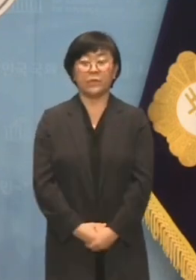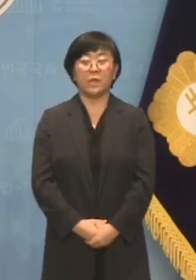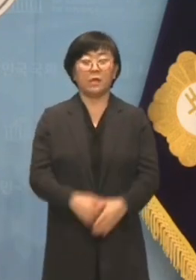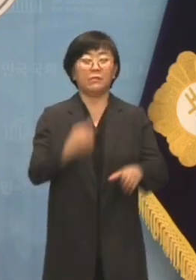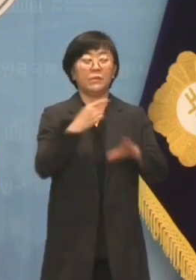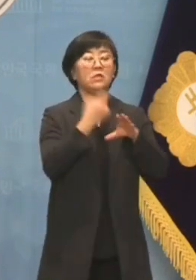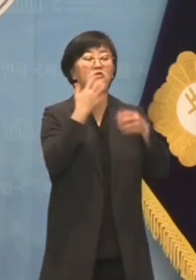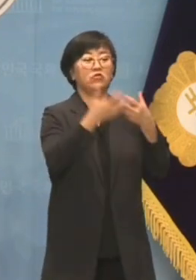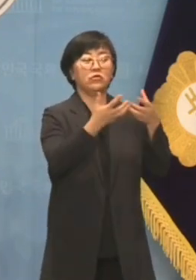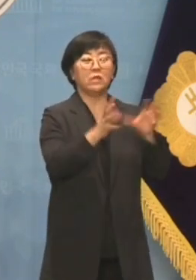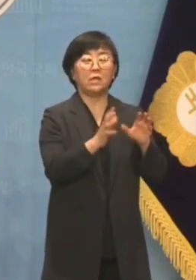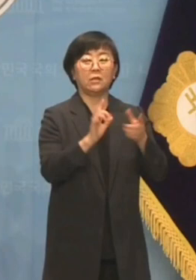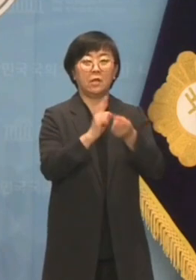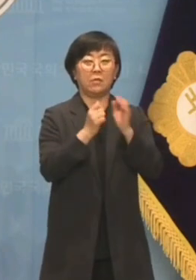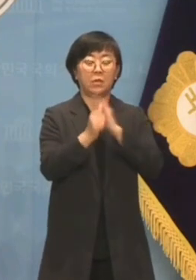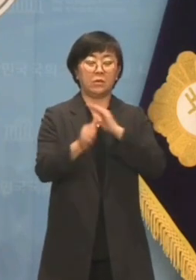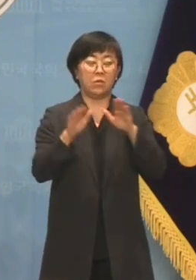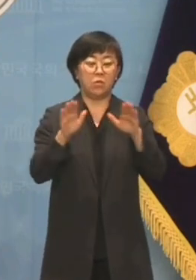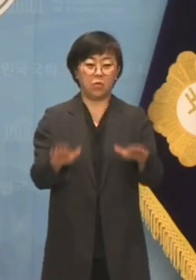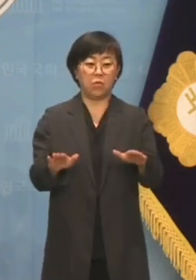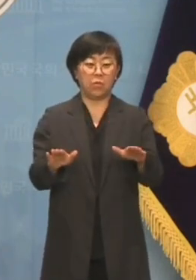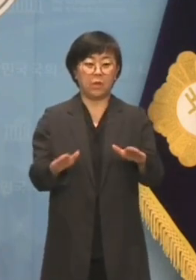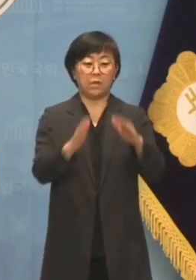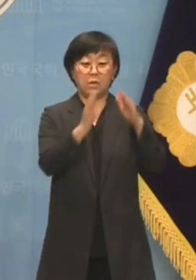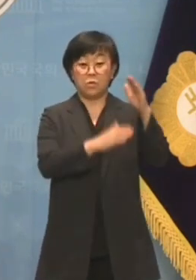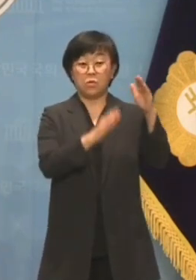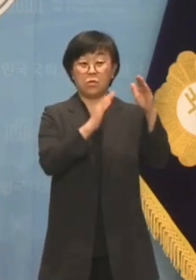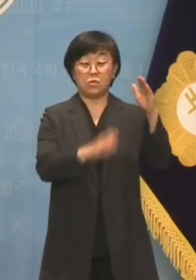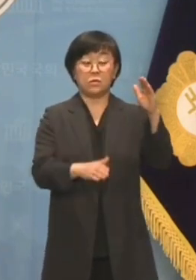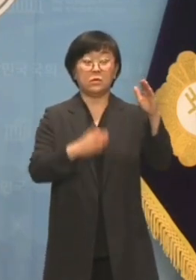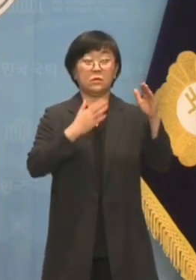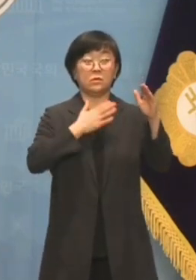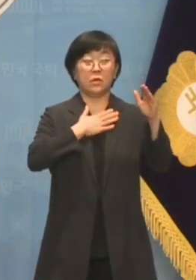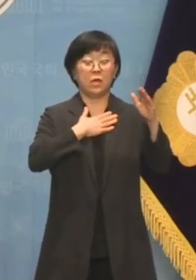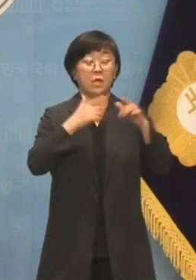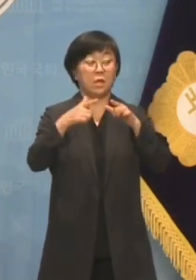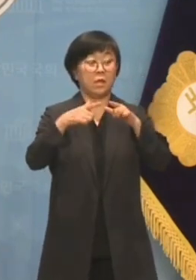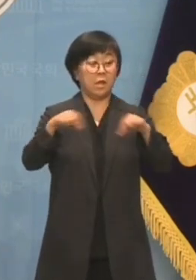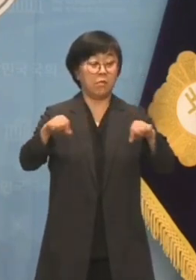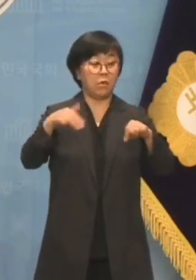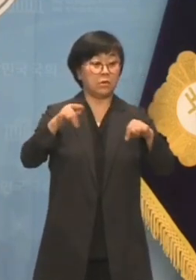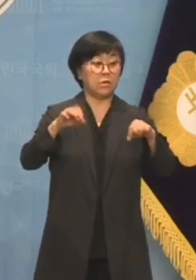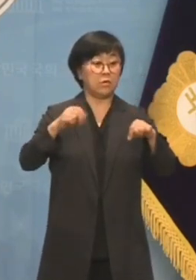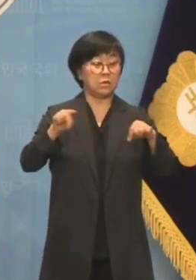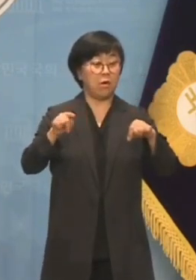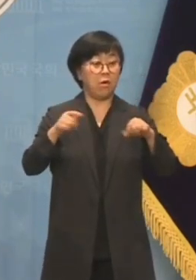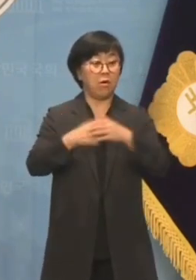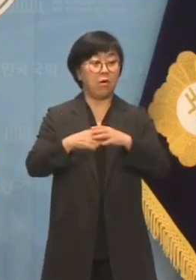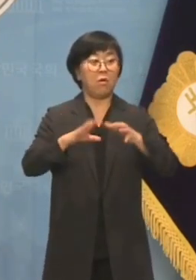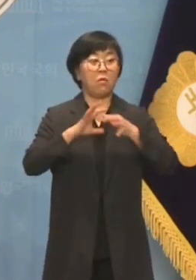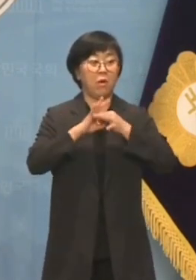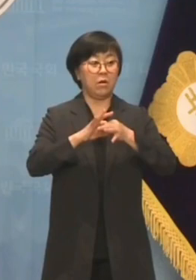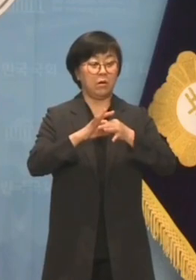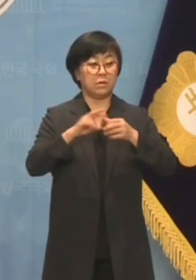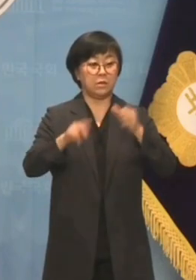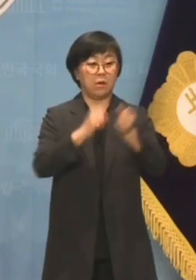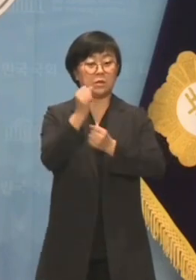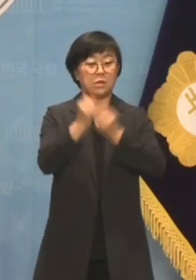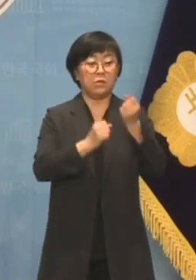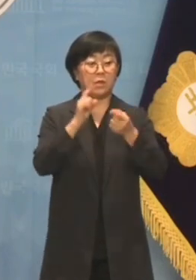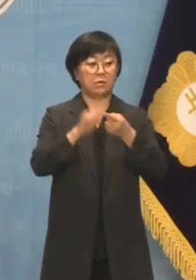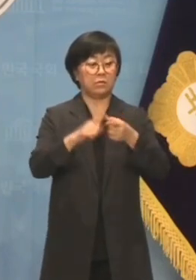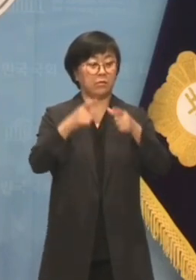민주당 대변인이 오늘 공식적으로 저의 일본 청소 관련 논평에 대해 제가